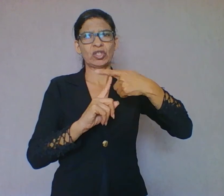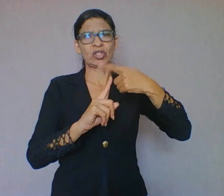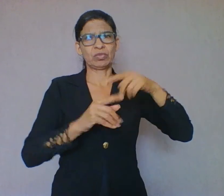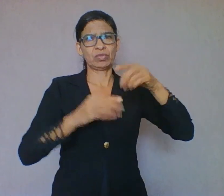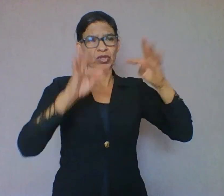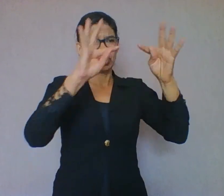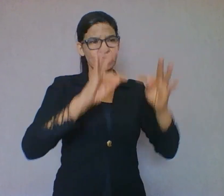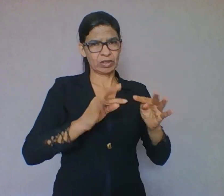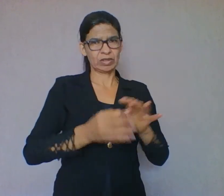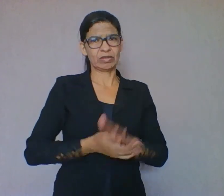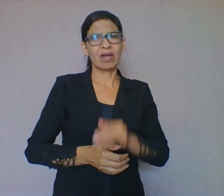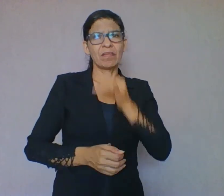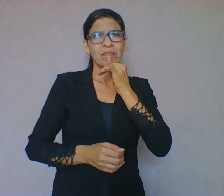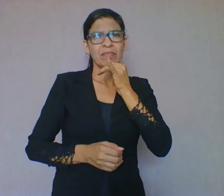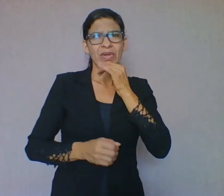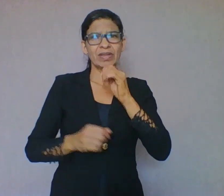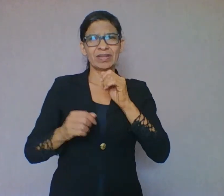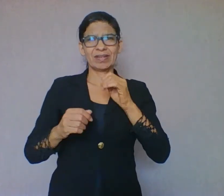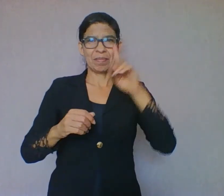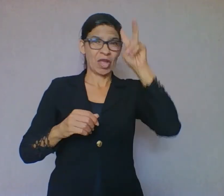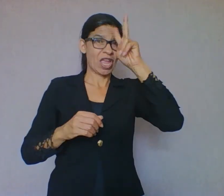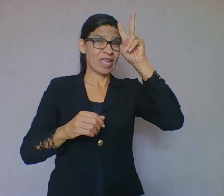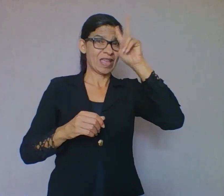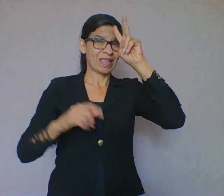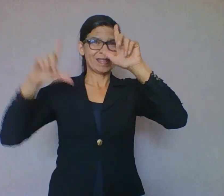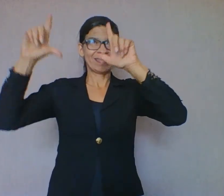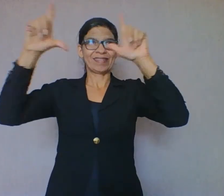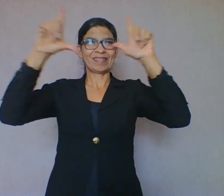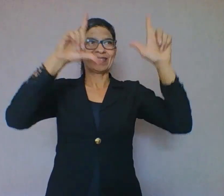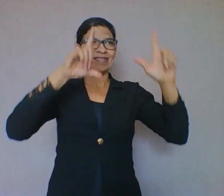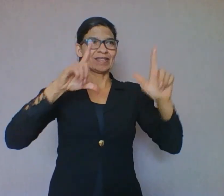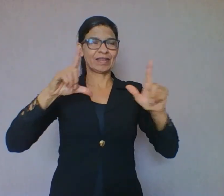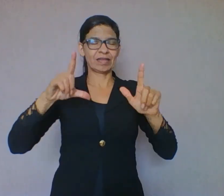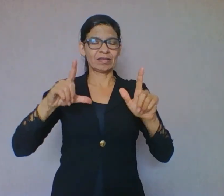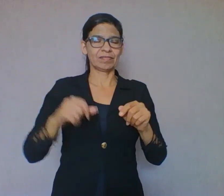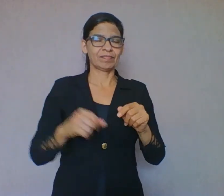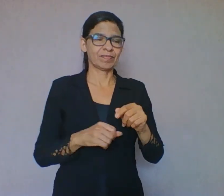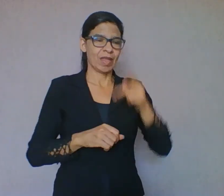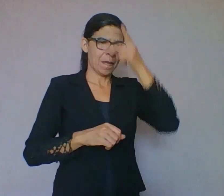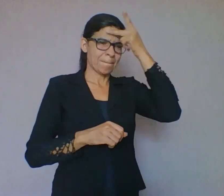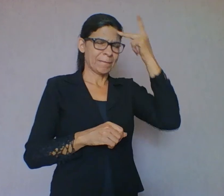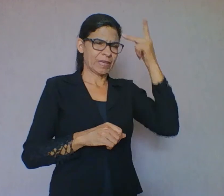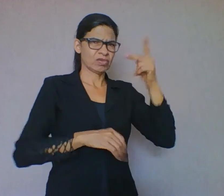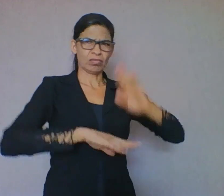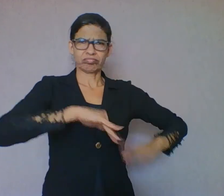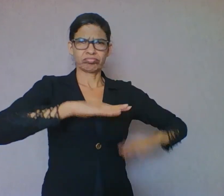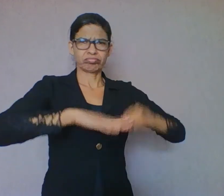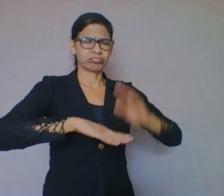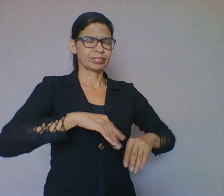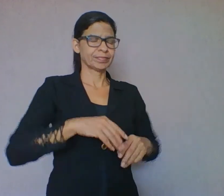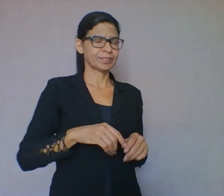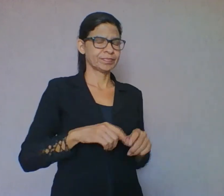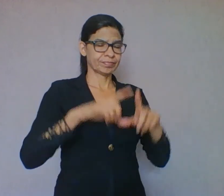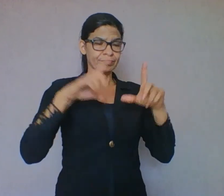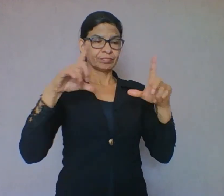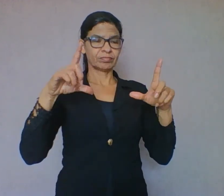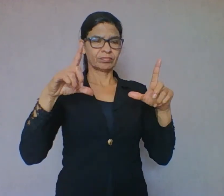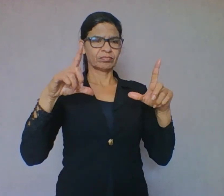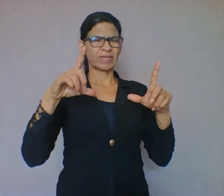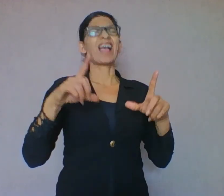leitor, pelo conhecimento textual, já saberá que se trata de um texto narrativo, o que facilitará a leitura. O conhecimento